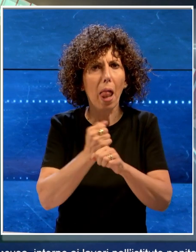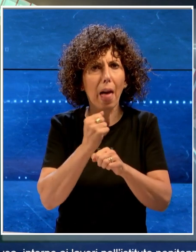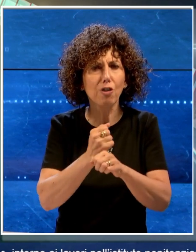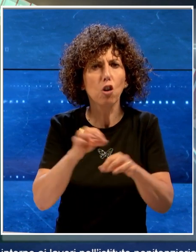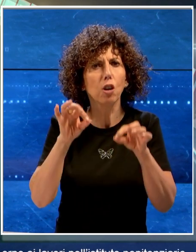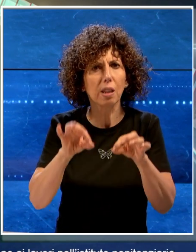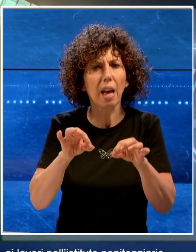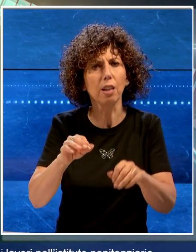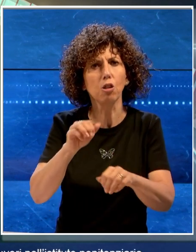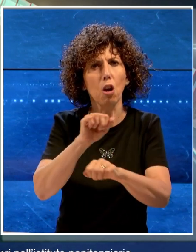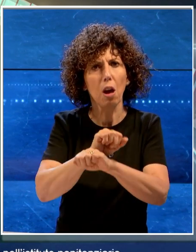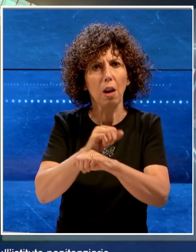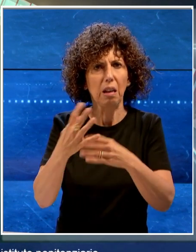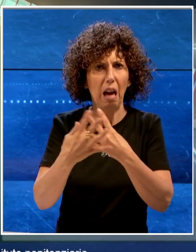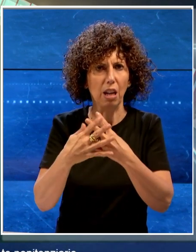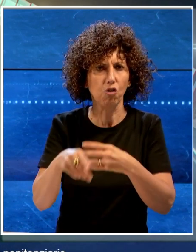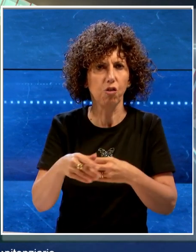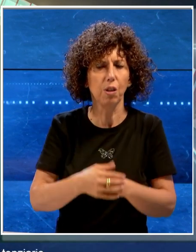'istituto penitenziario.